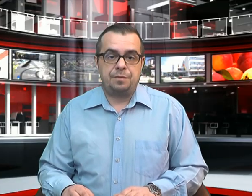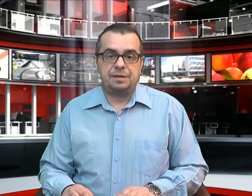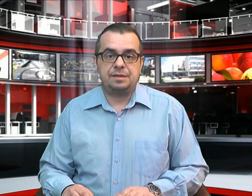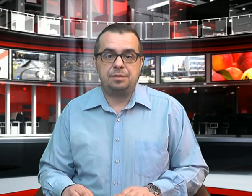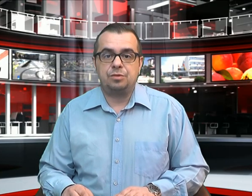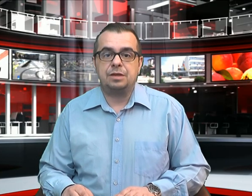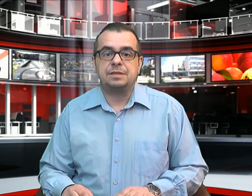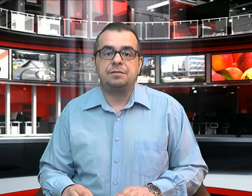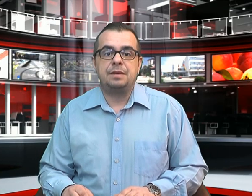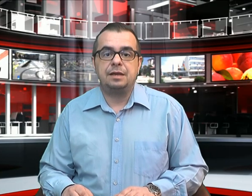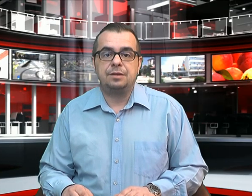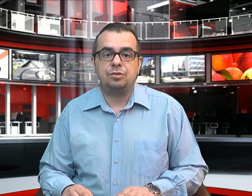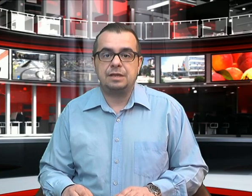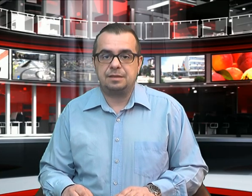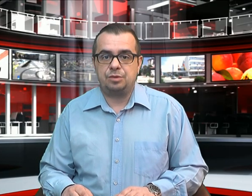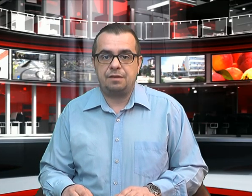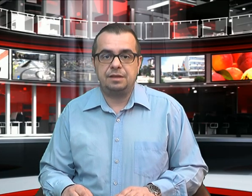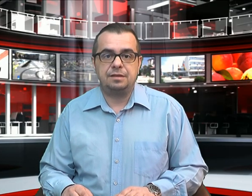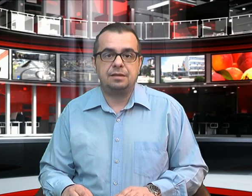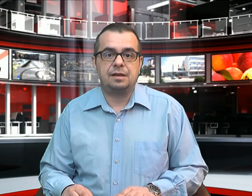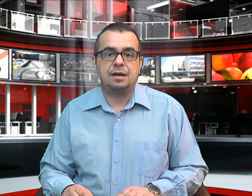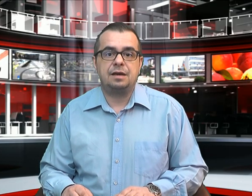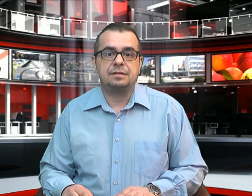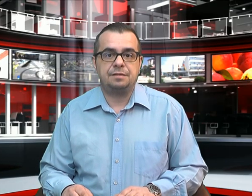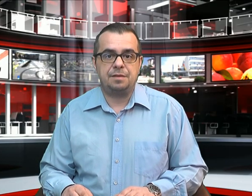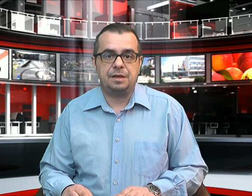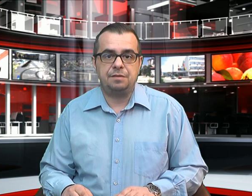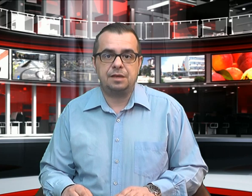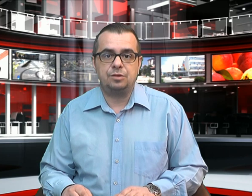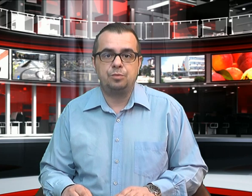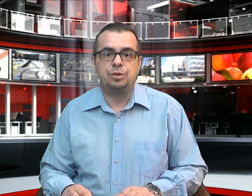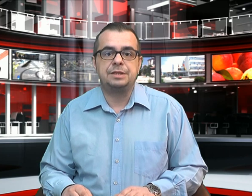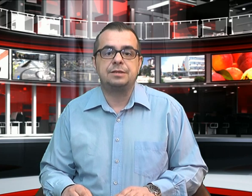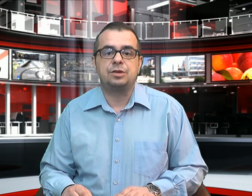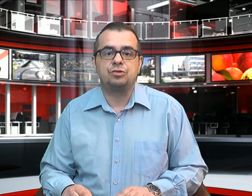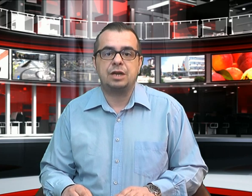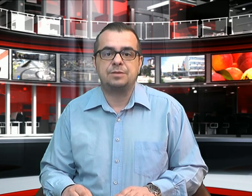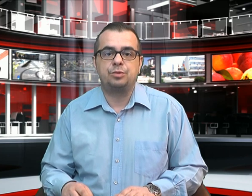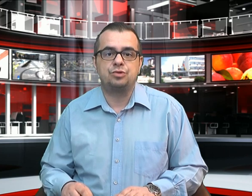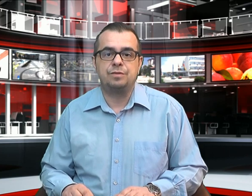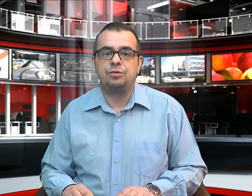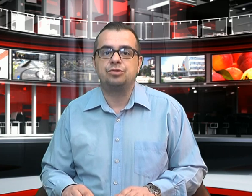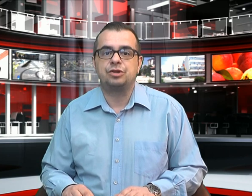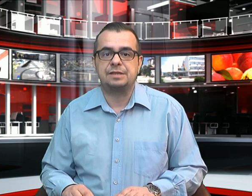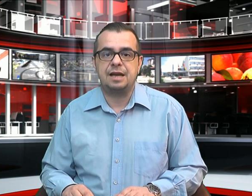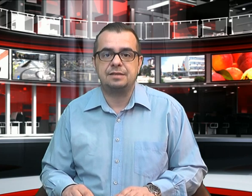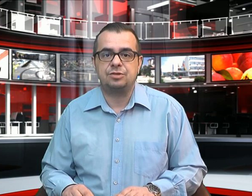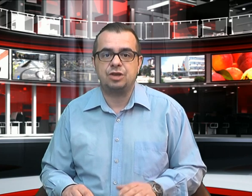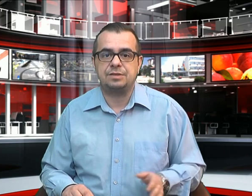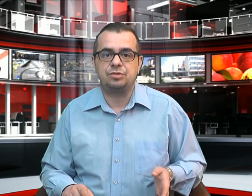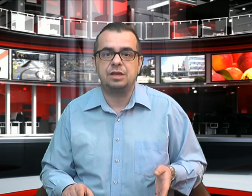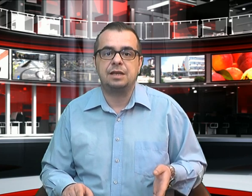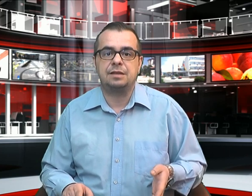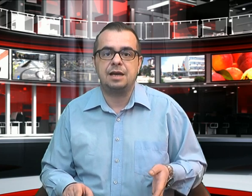Емитувавме вести, благодарам за вниманието, не заборавајте дека за време на викенд од полицијскиот час почнува од 16